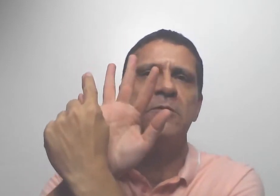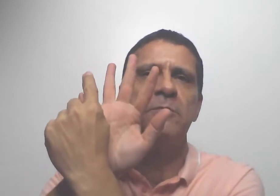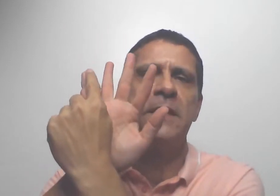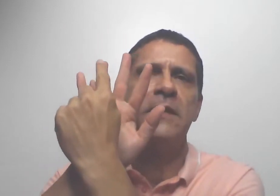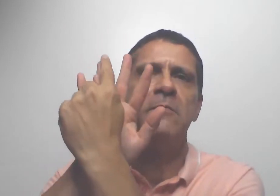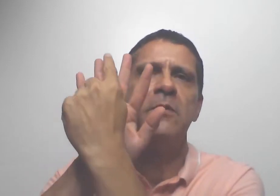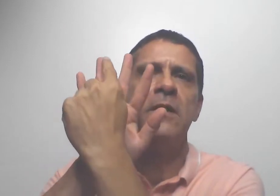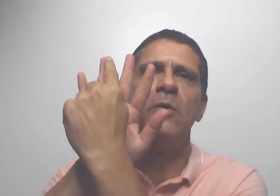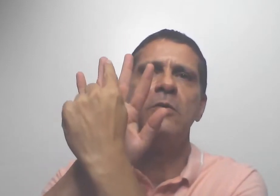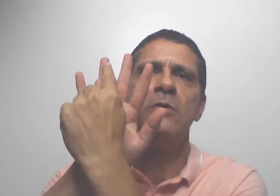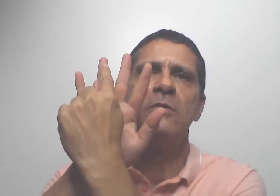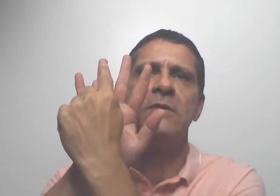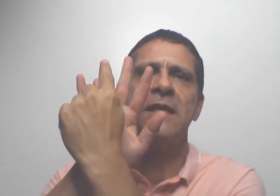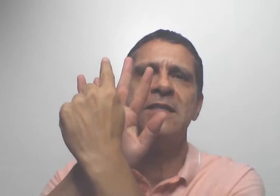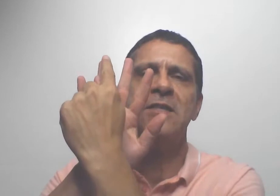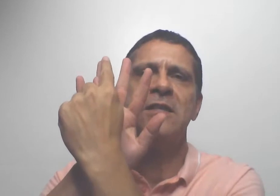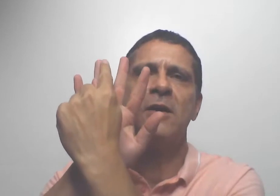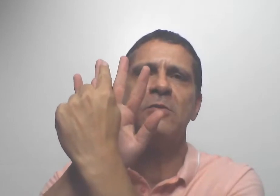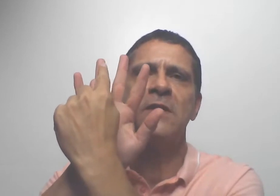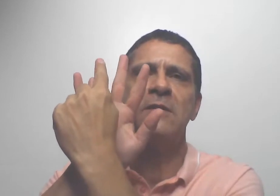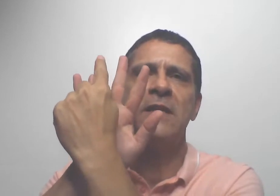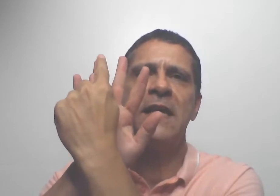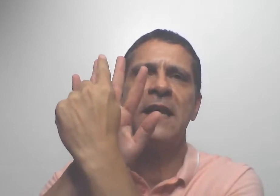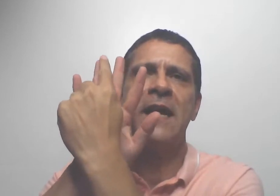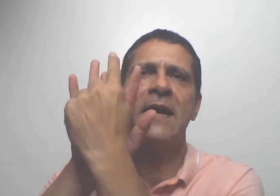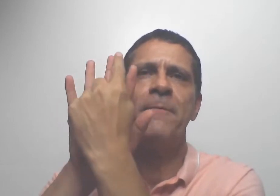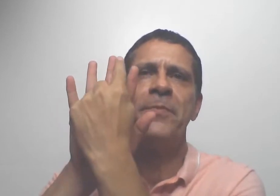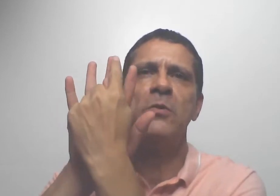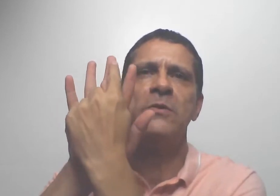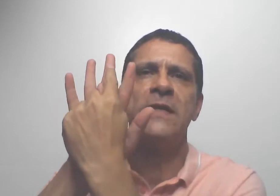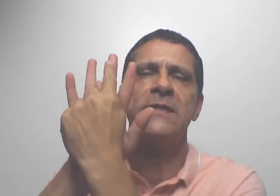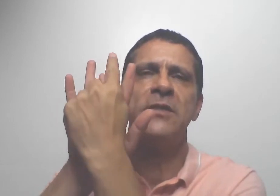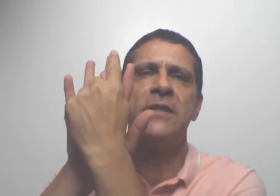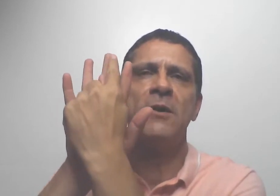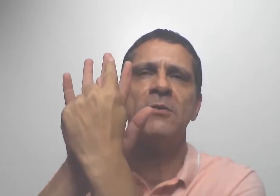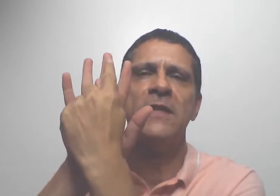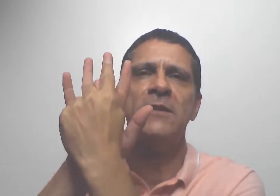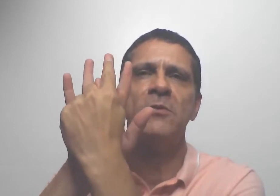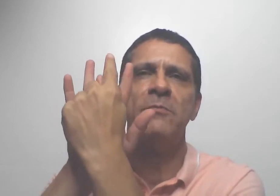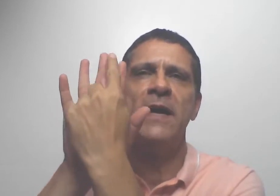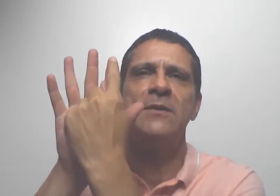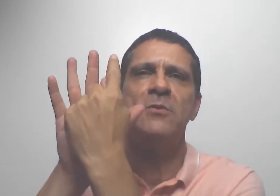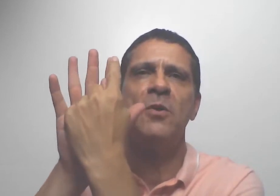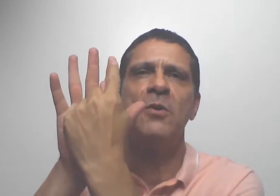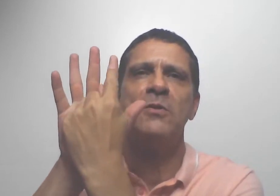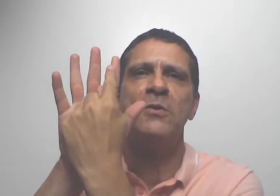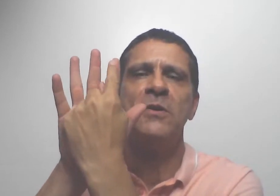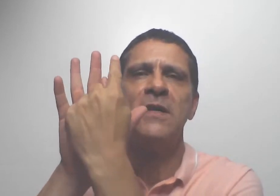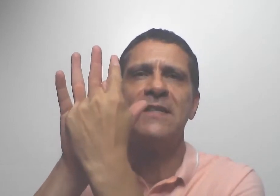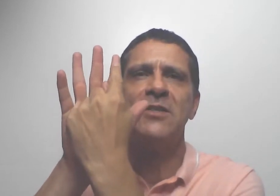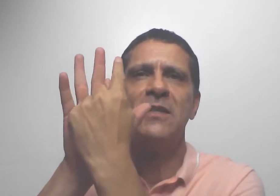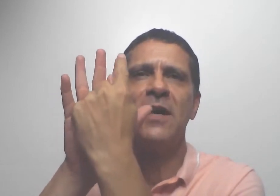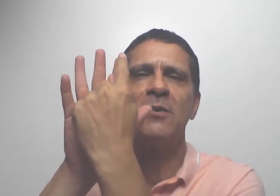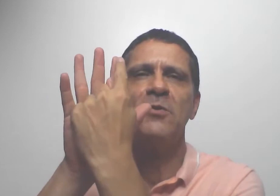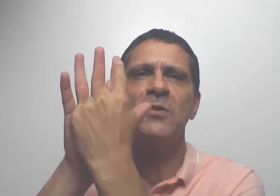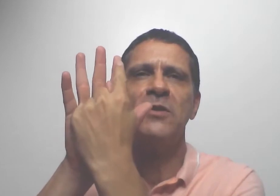dedo mínimo. Outro na digital do dedo anelar, outro na digital do dedo médio, outro na digital do